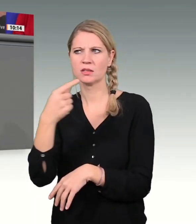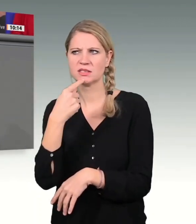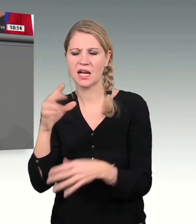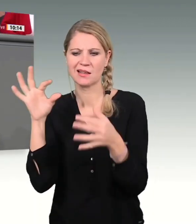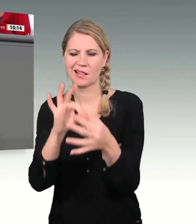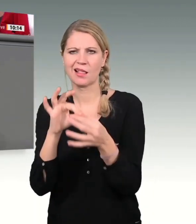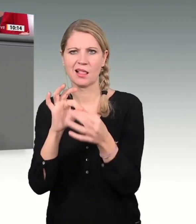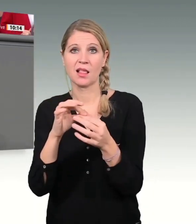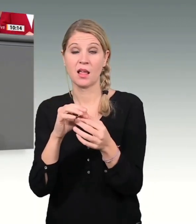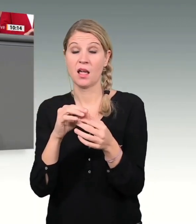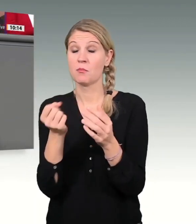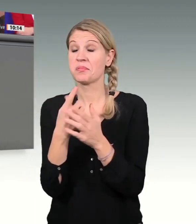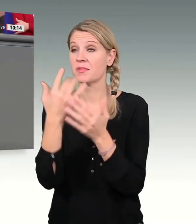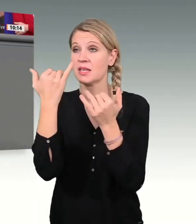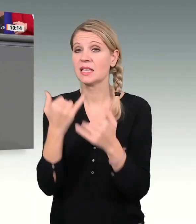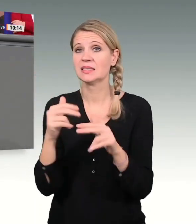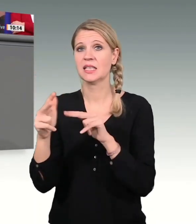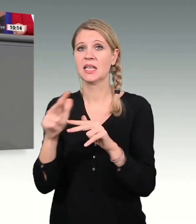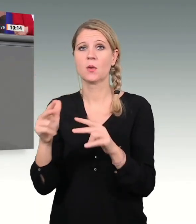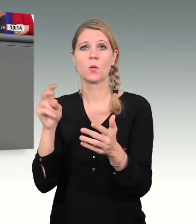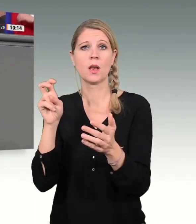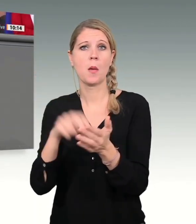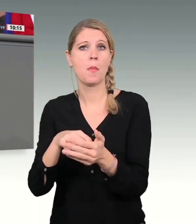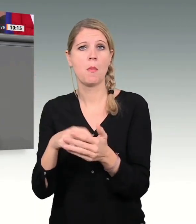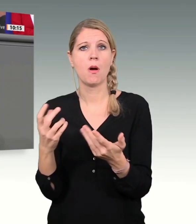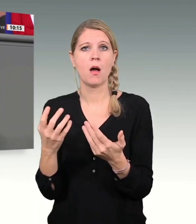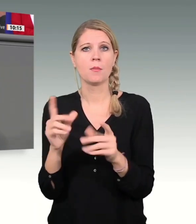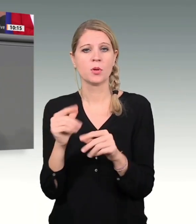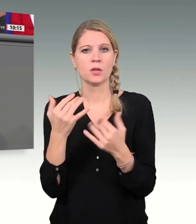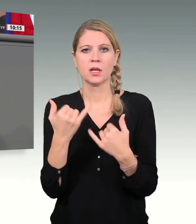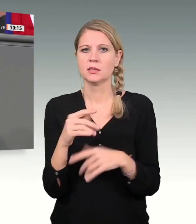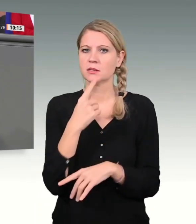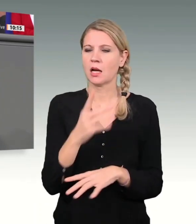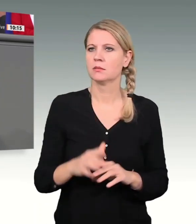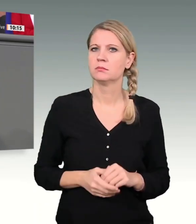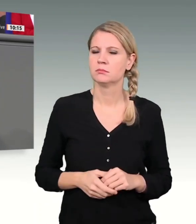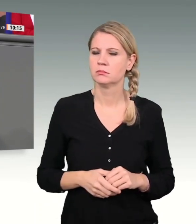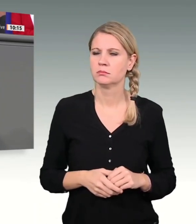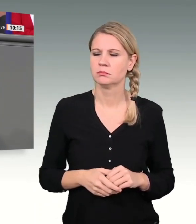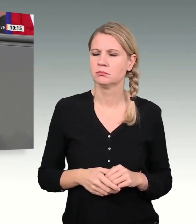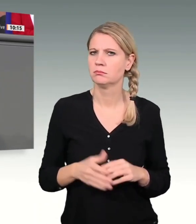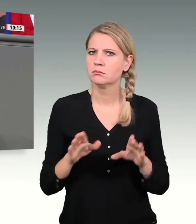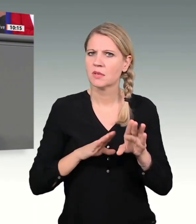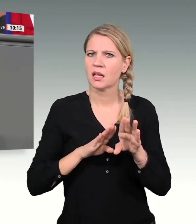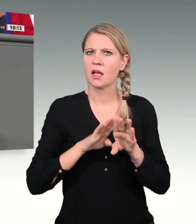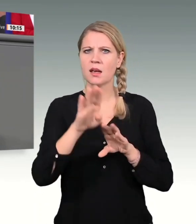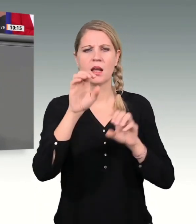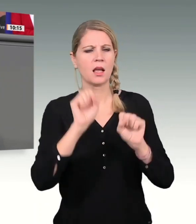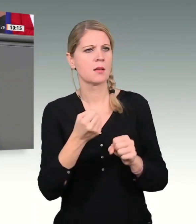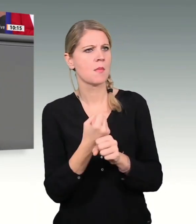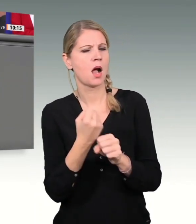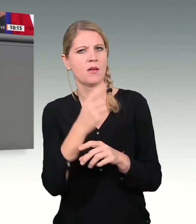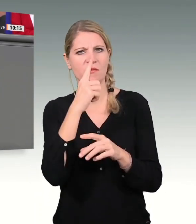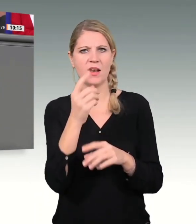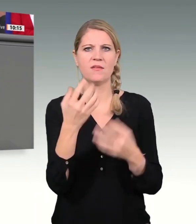Auch ganz nach dem neuen FDP-Fraktionschef Dürr. Karriere kann man nur machen, wenn man verfassungswidrige Haushalte vorlegt. Damals